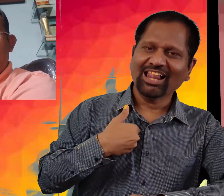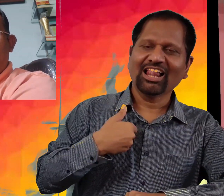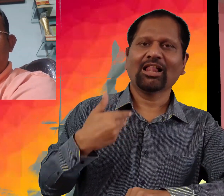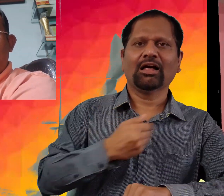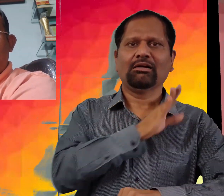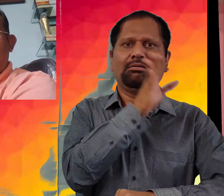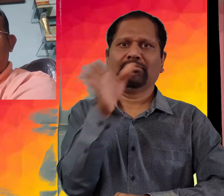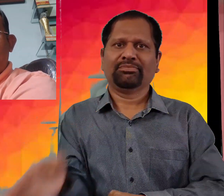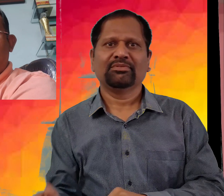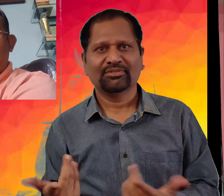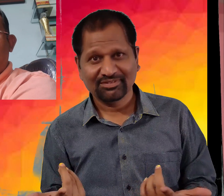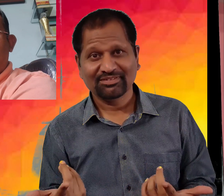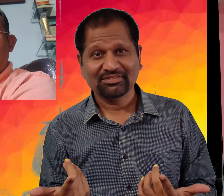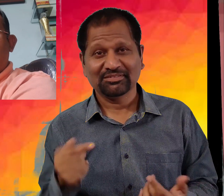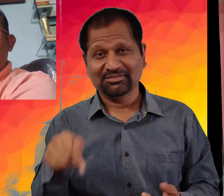پا رہی تھی